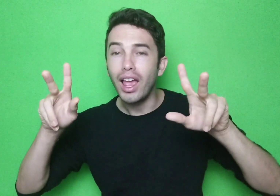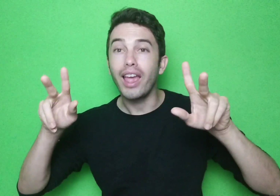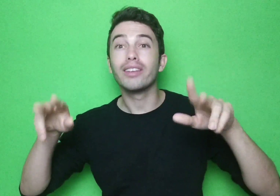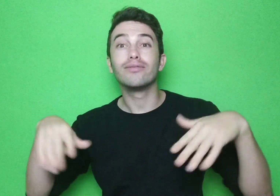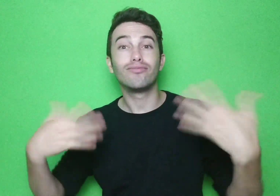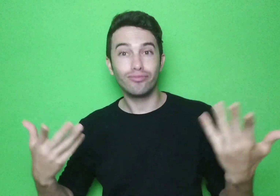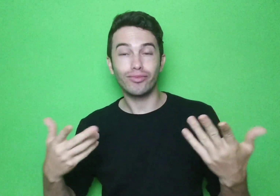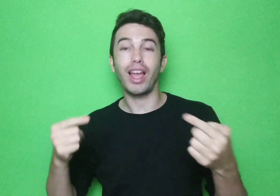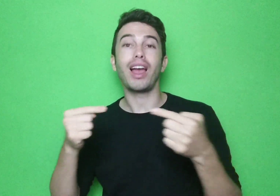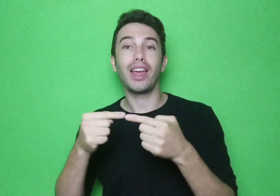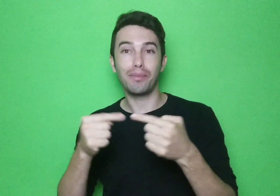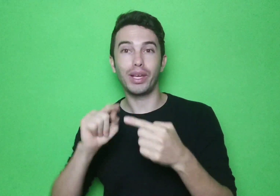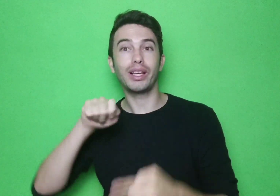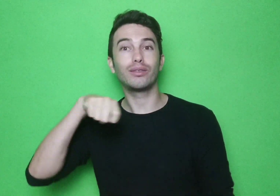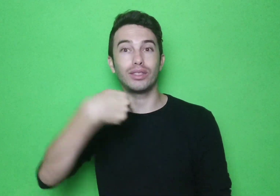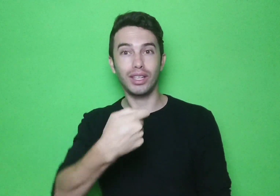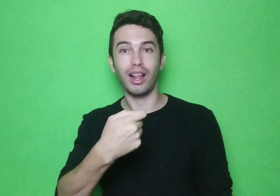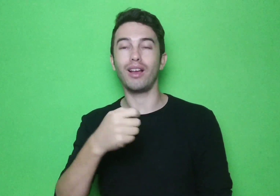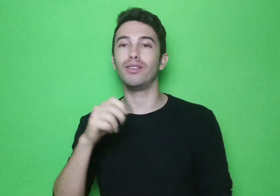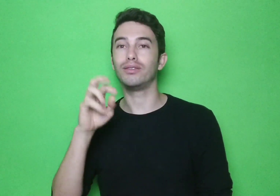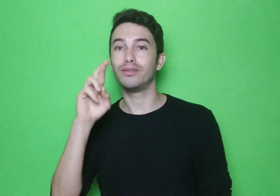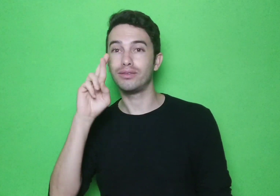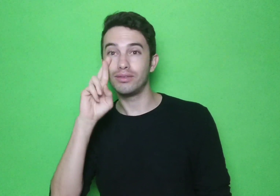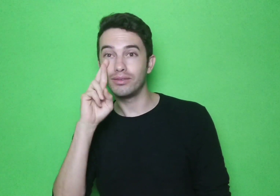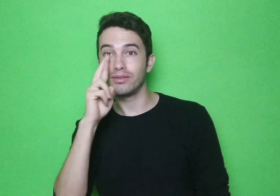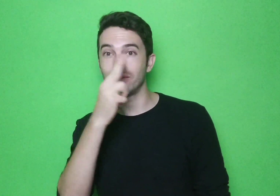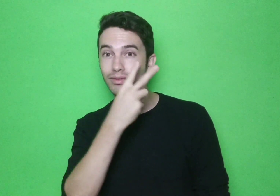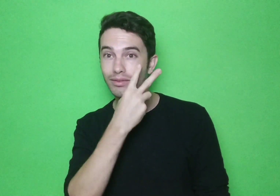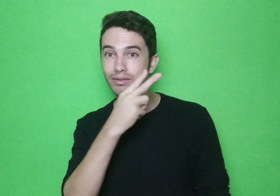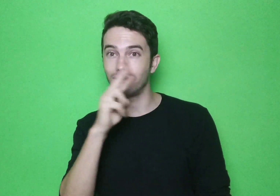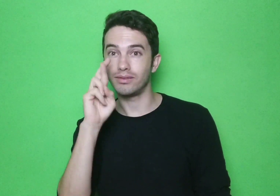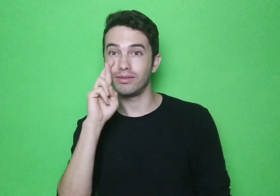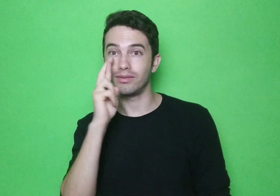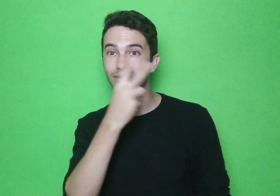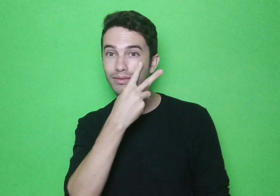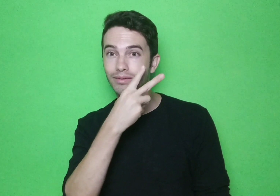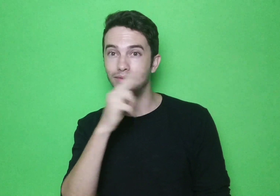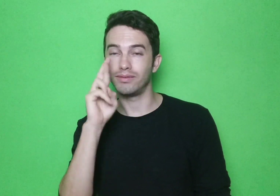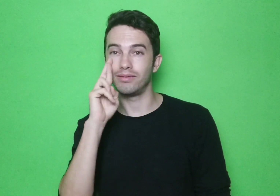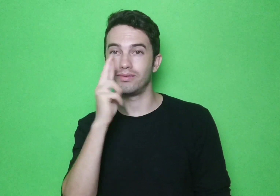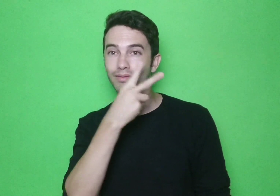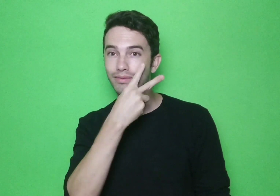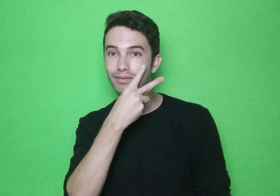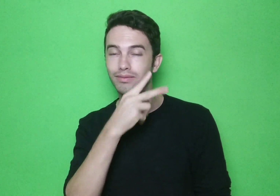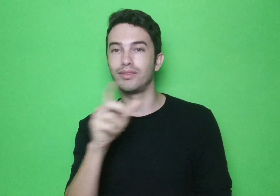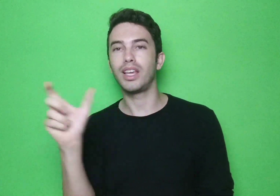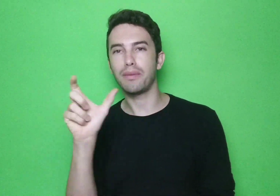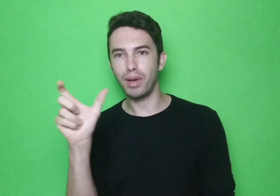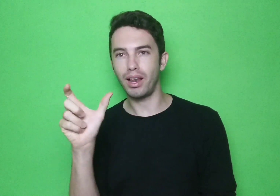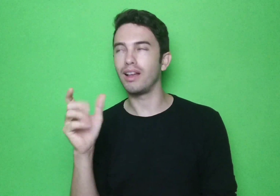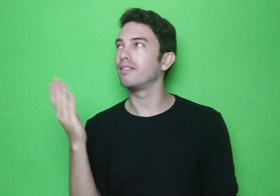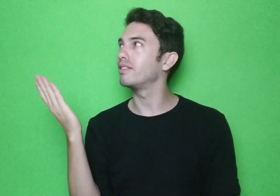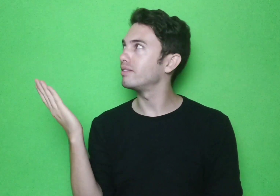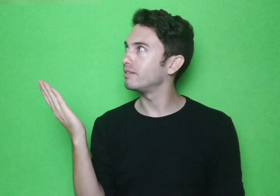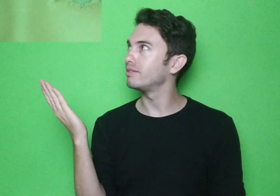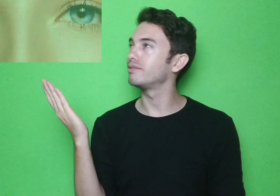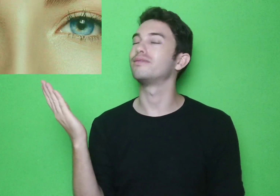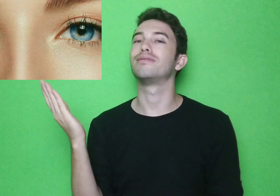vê e percebe essa diferença de coloração no olho das pessoas. Isso se chama heterocromia, como você pode ver aqui